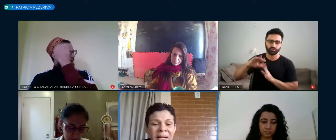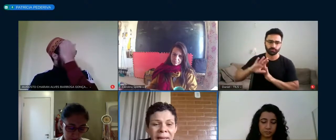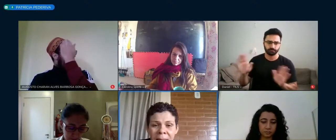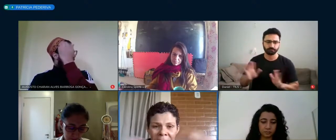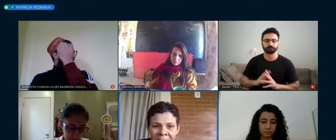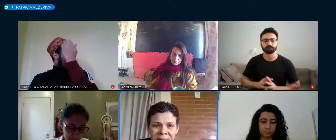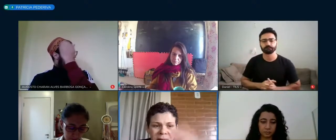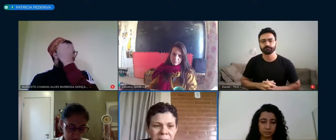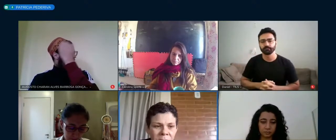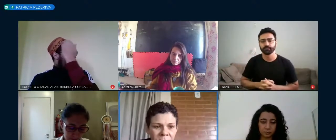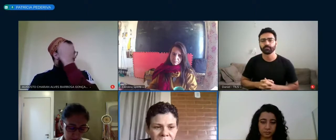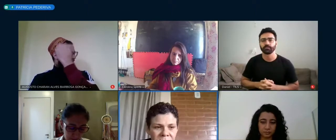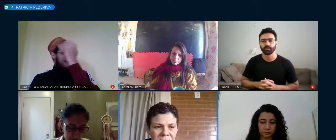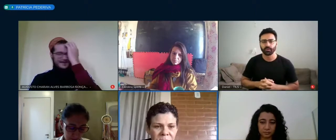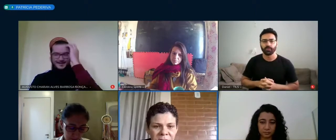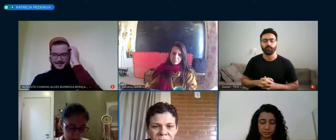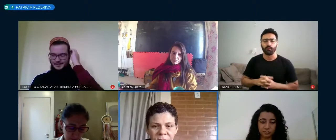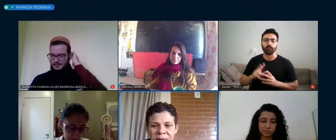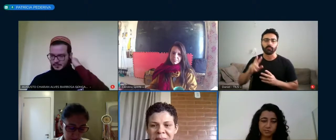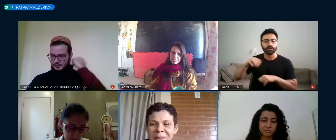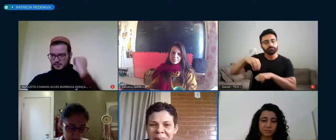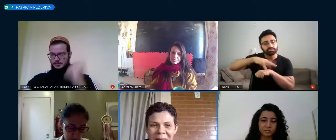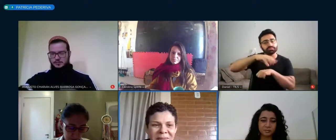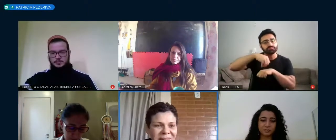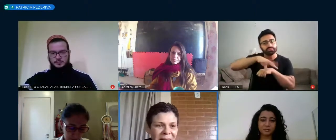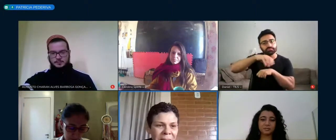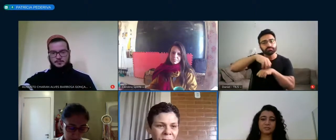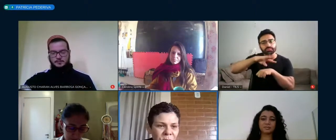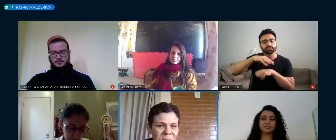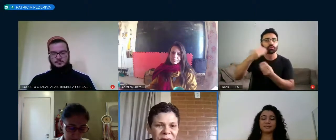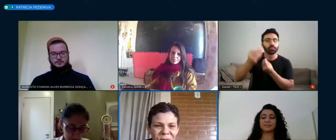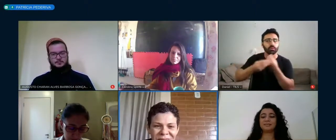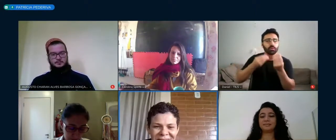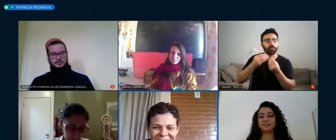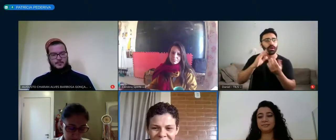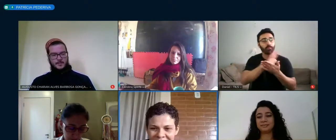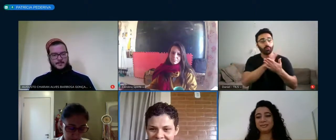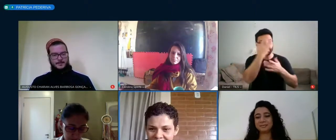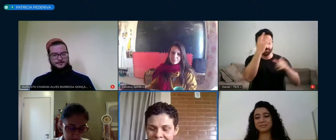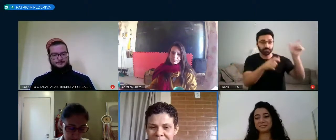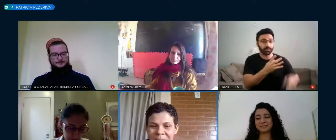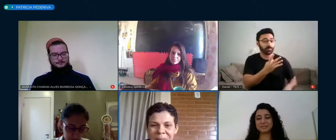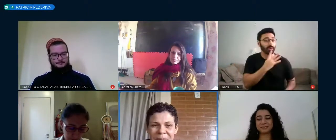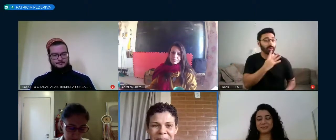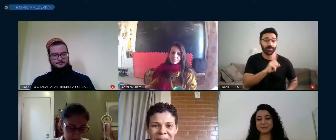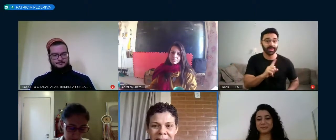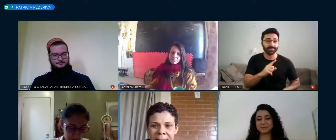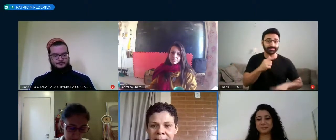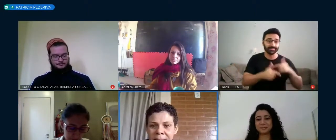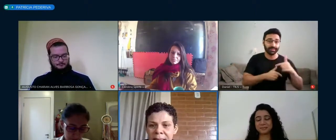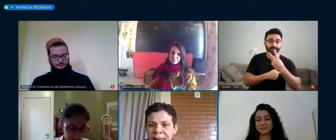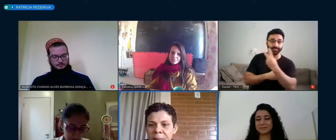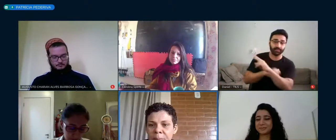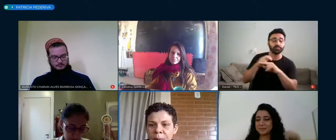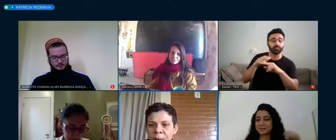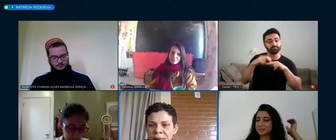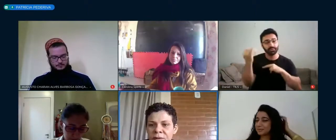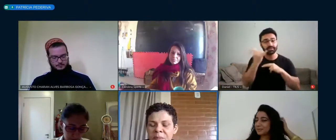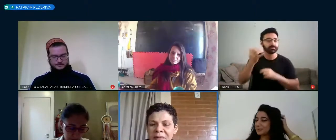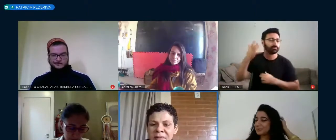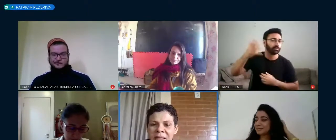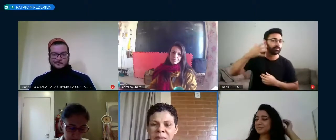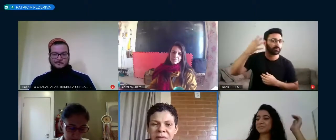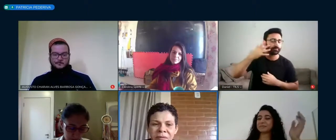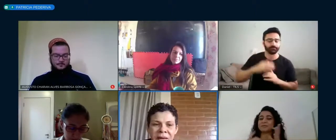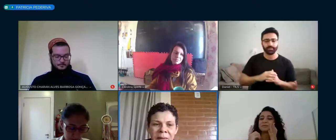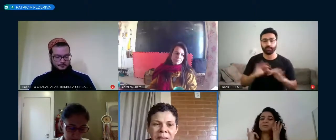Para relembrar esse trabalho a todas as pessoas, mas para apresentar para algumas pessoas que não leram. Depois,